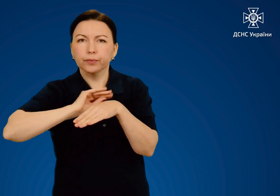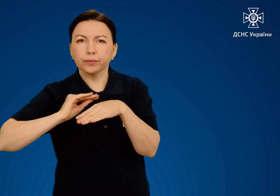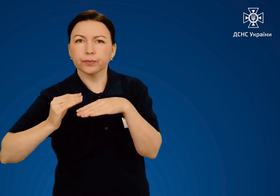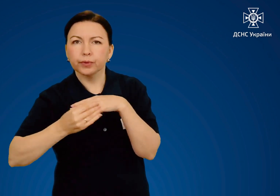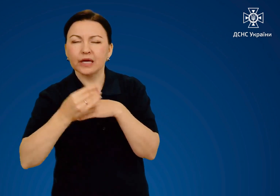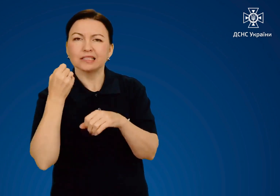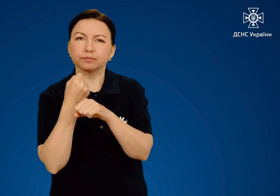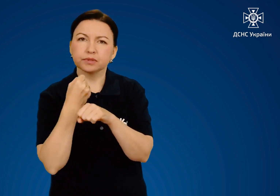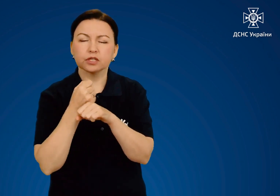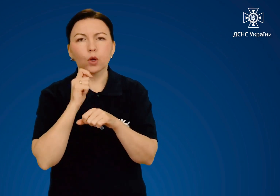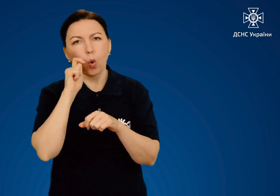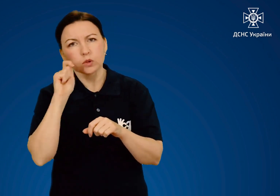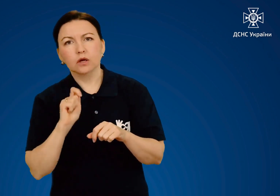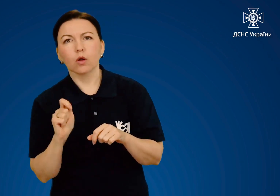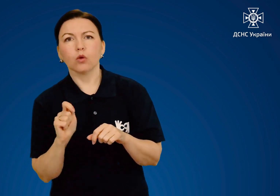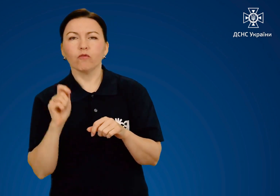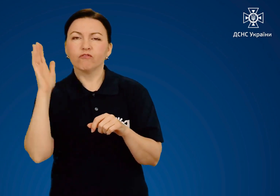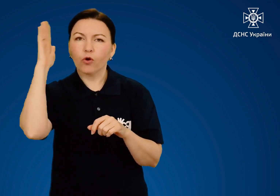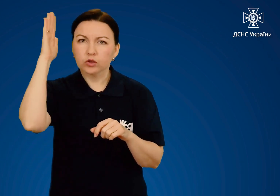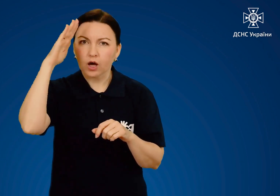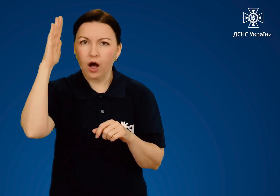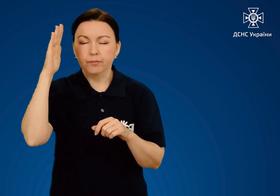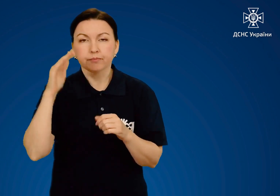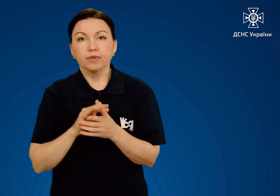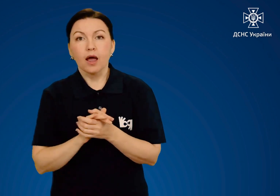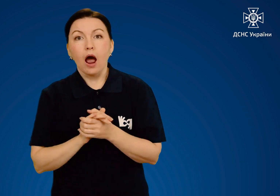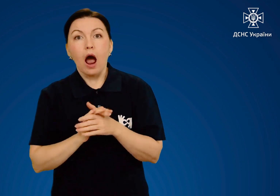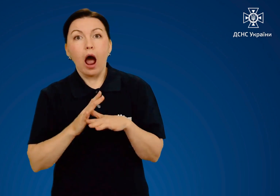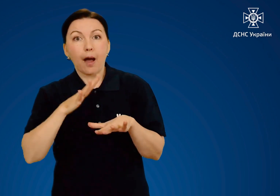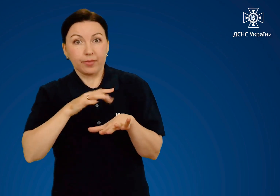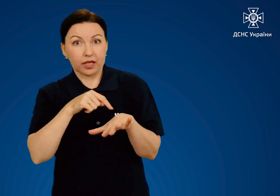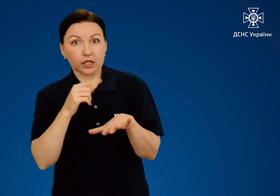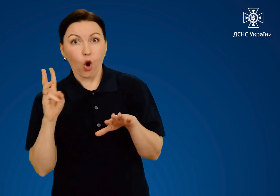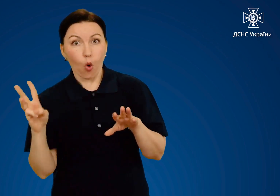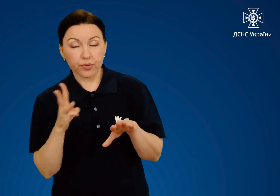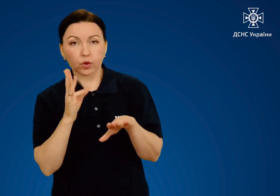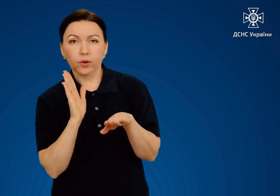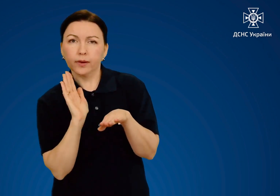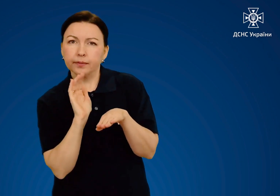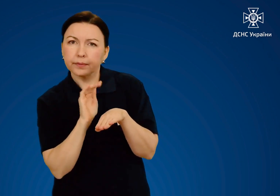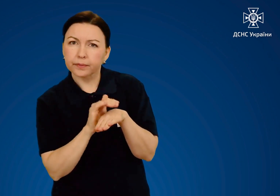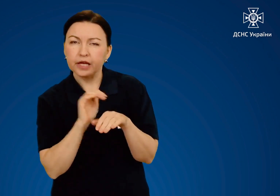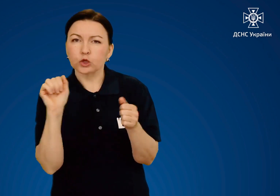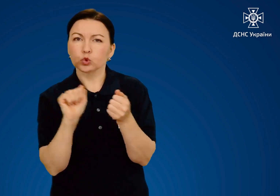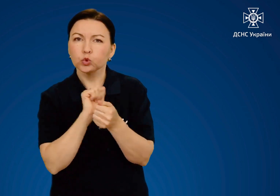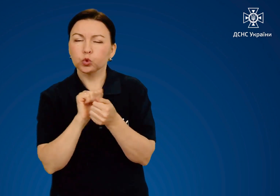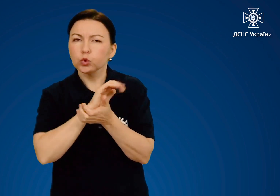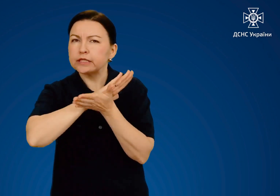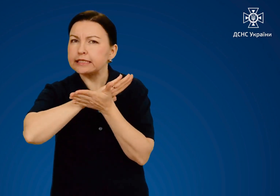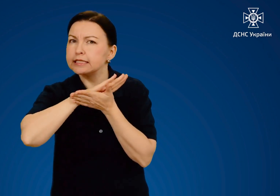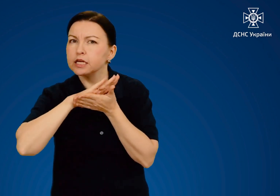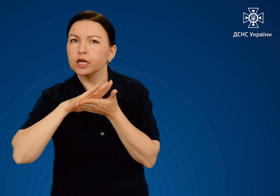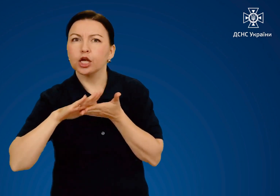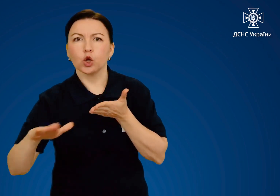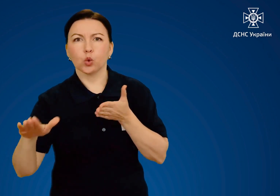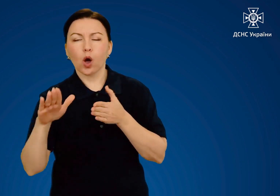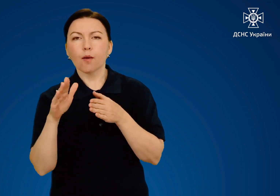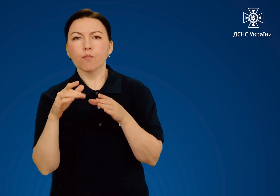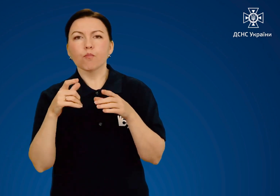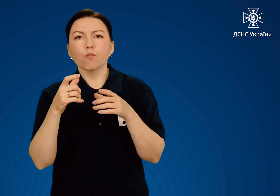протерти спиртом, одеколоном, водою. А на місці опіку накласти суху стерильну пов